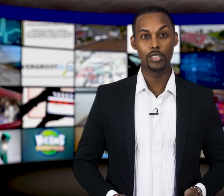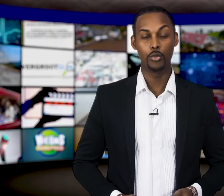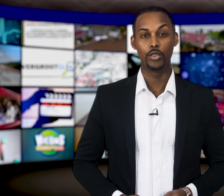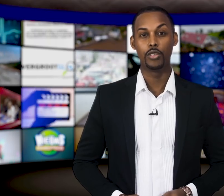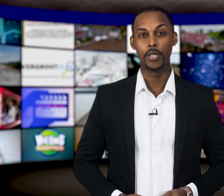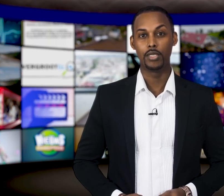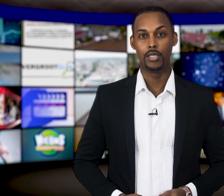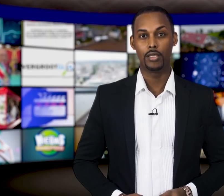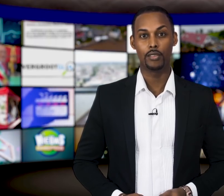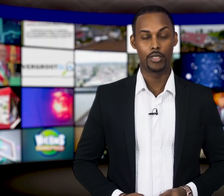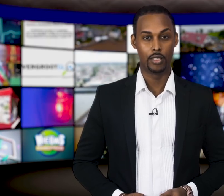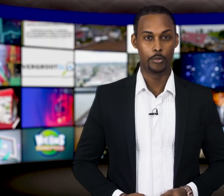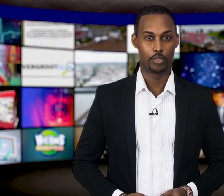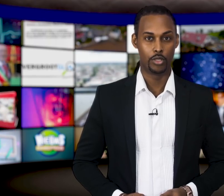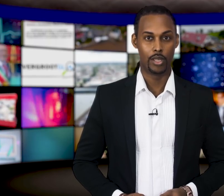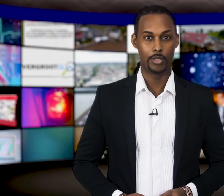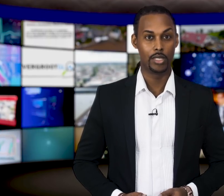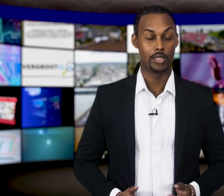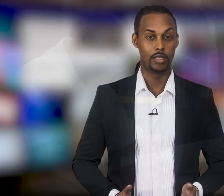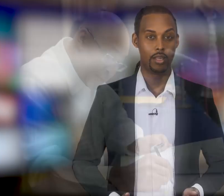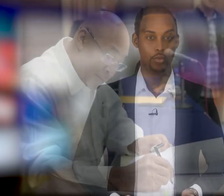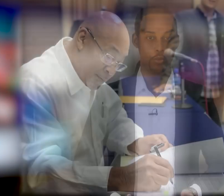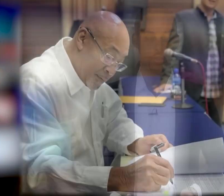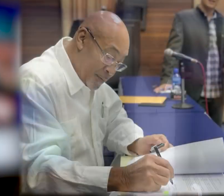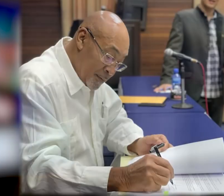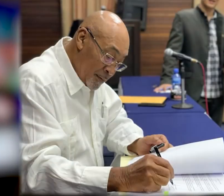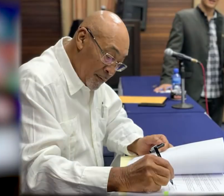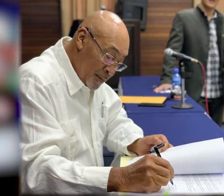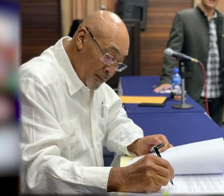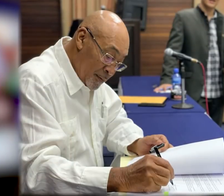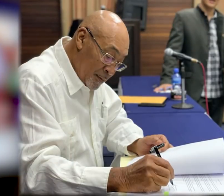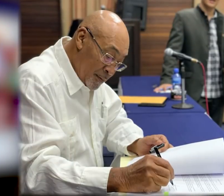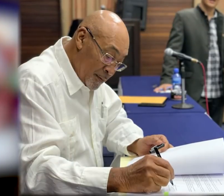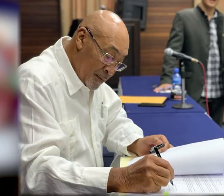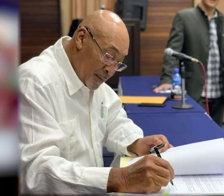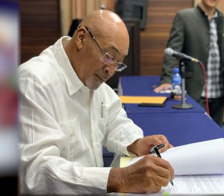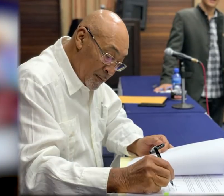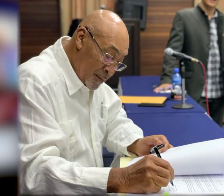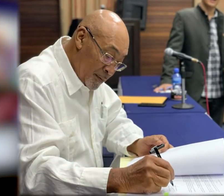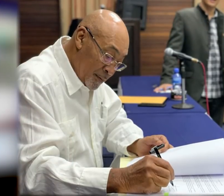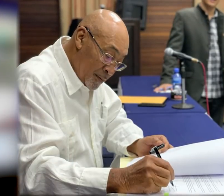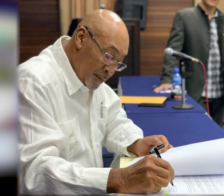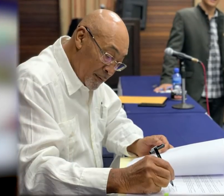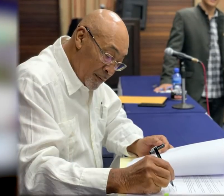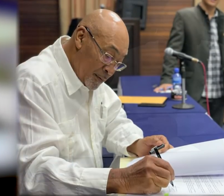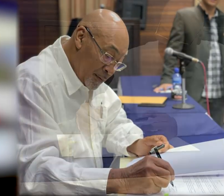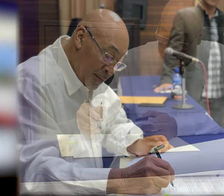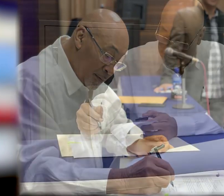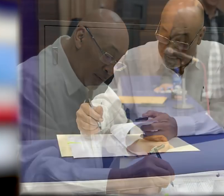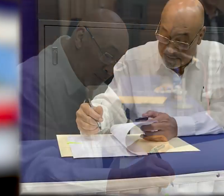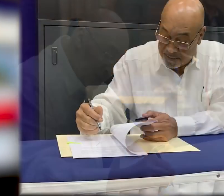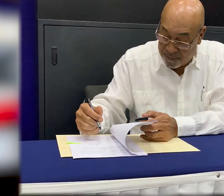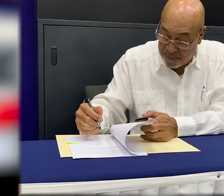Intussen is de wet door de president van de Republiek Suriname, Desiree Delano Boutersen, bekrachtigd. Deze wet zal door het ministerie van Binnenlandse